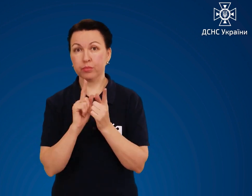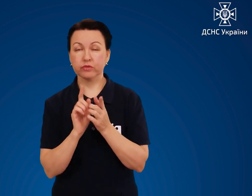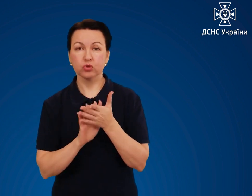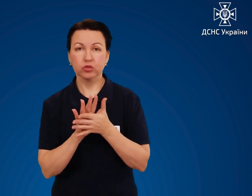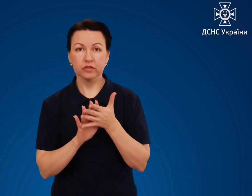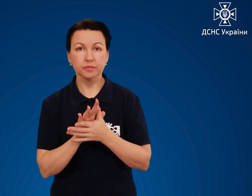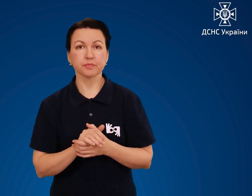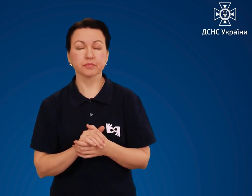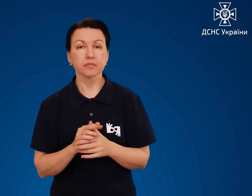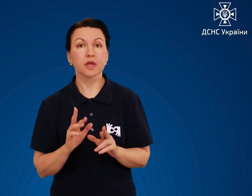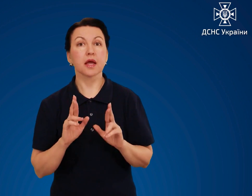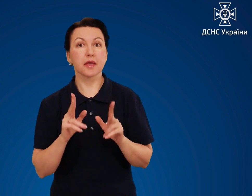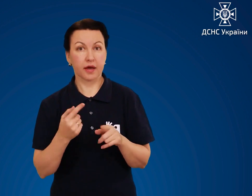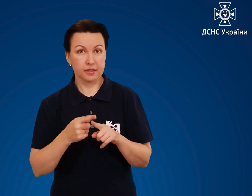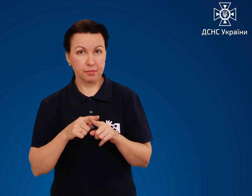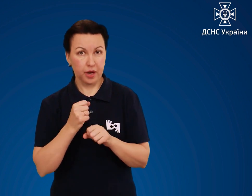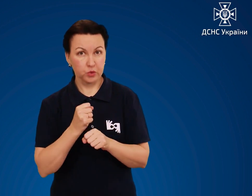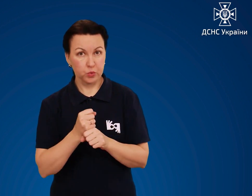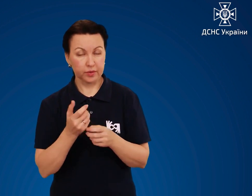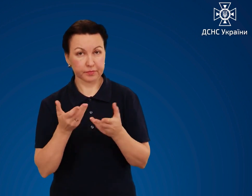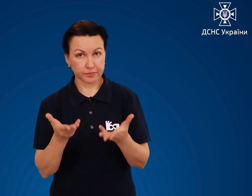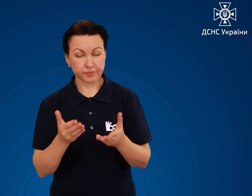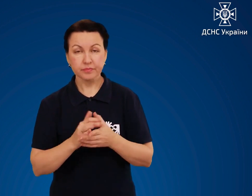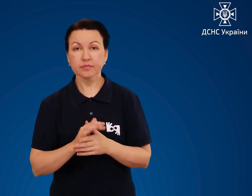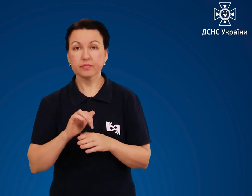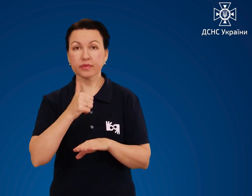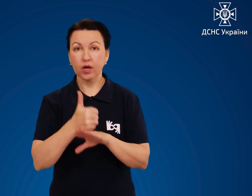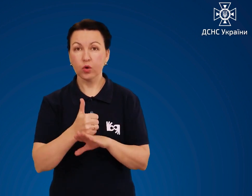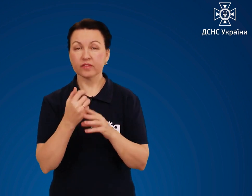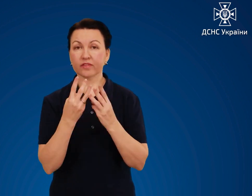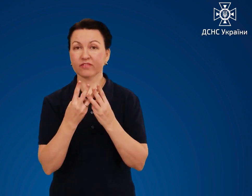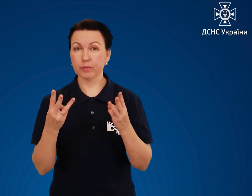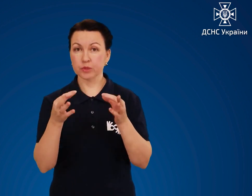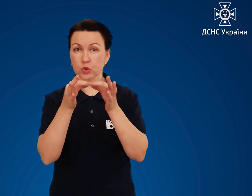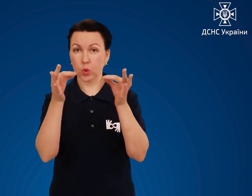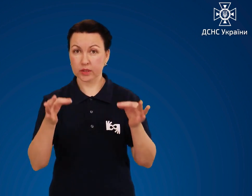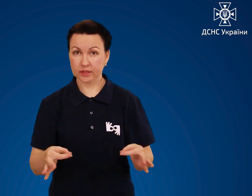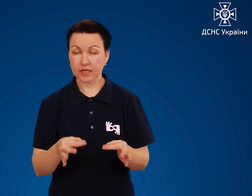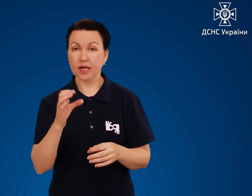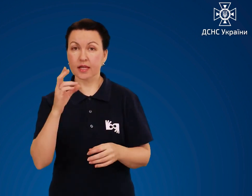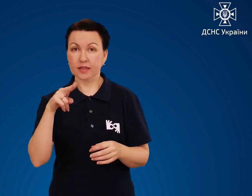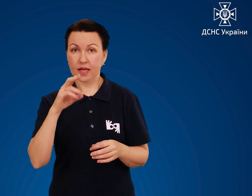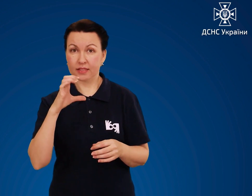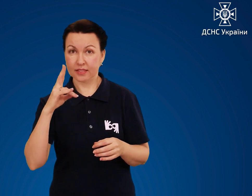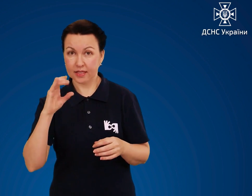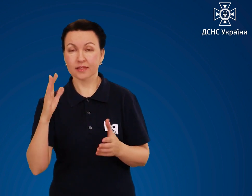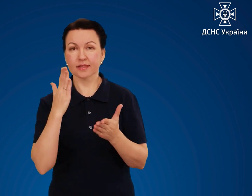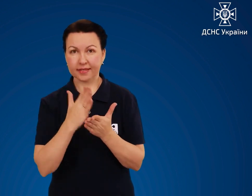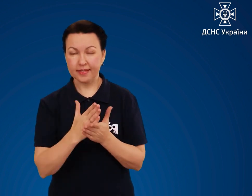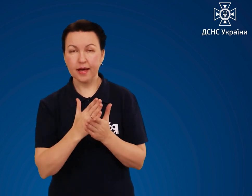Як це працює? На головній веб-сторінці ДСНС встановлено ConnectWeb